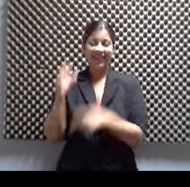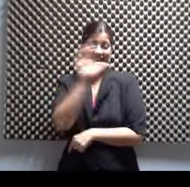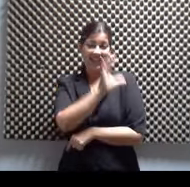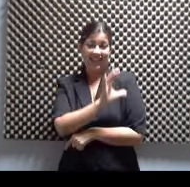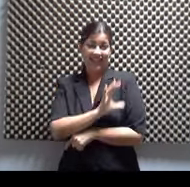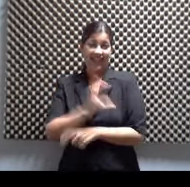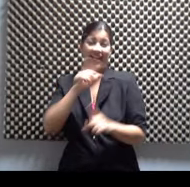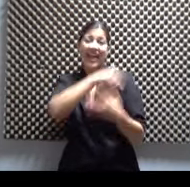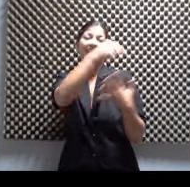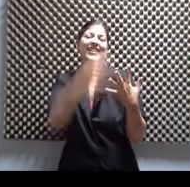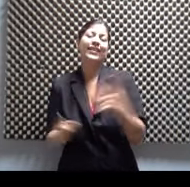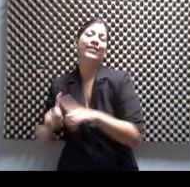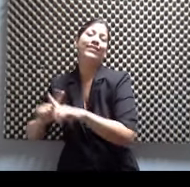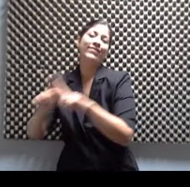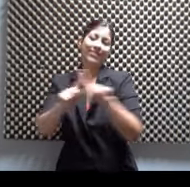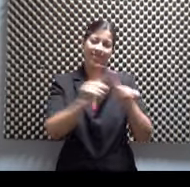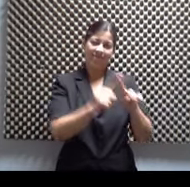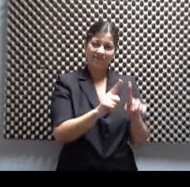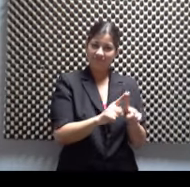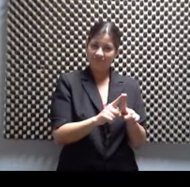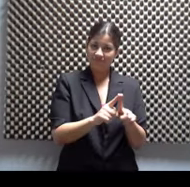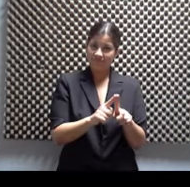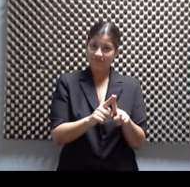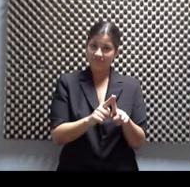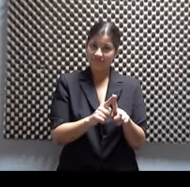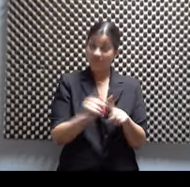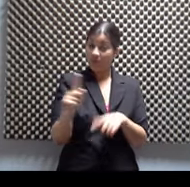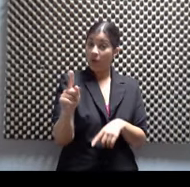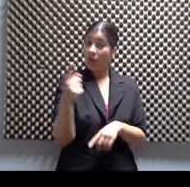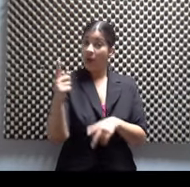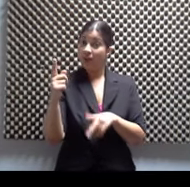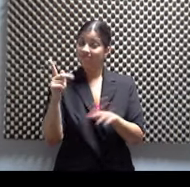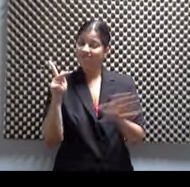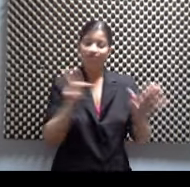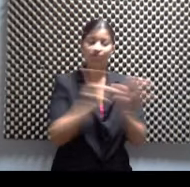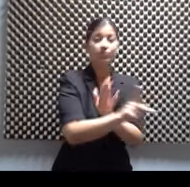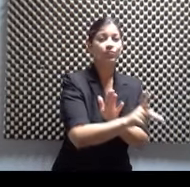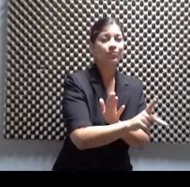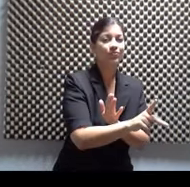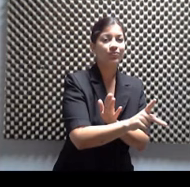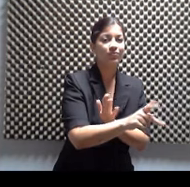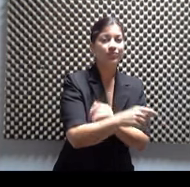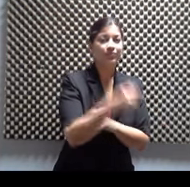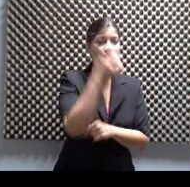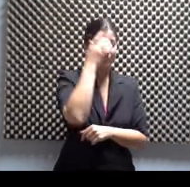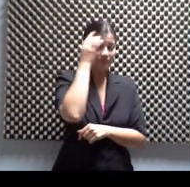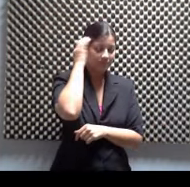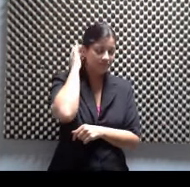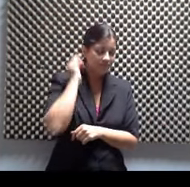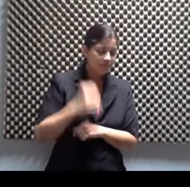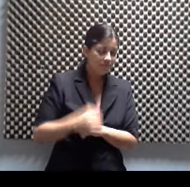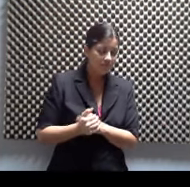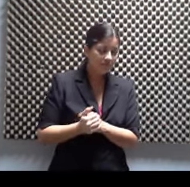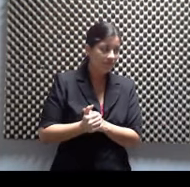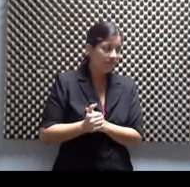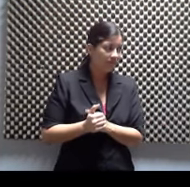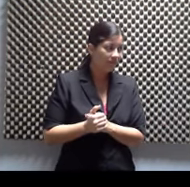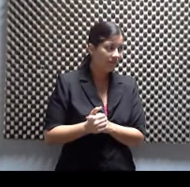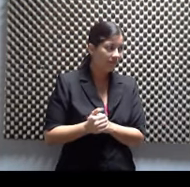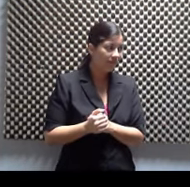particulares. Y entonces hay un asesinato en el fondo y también suceden unos asesinatos dentro de la